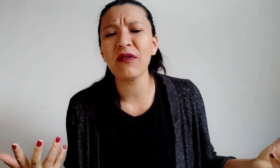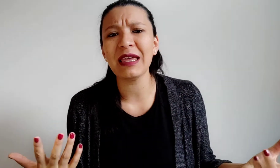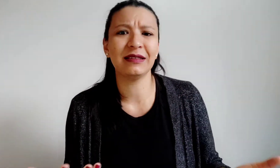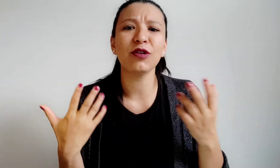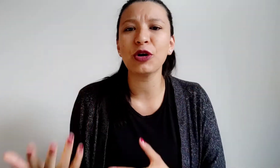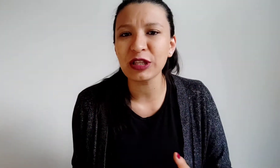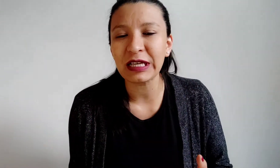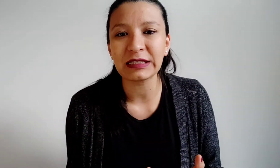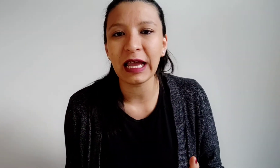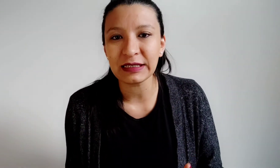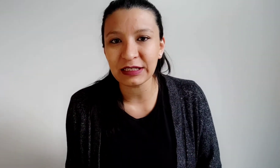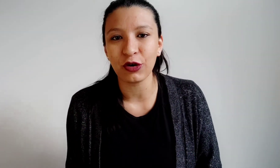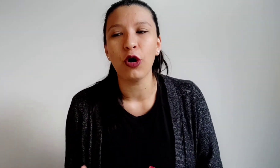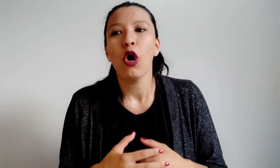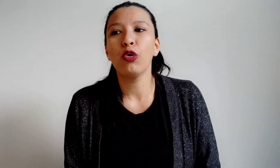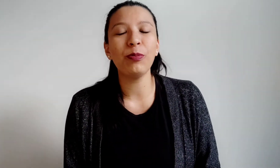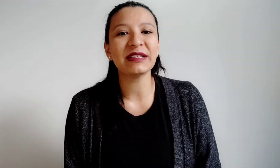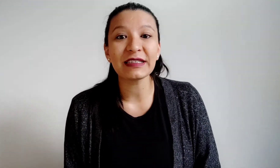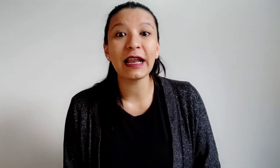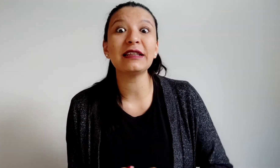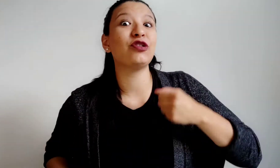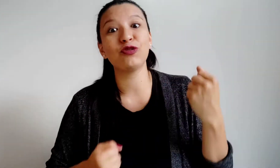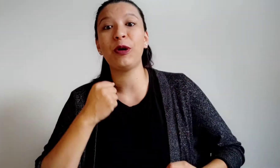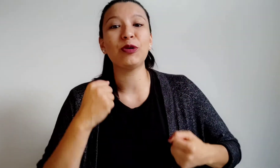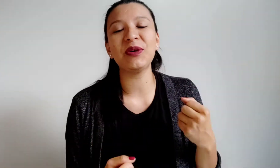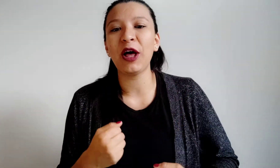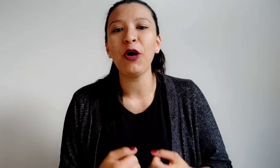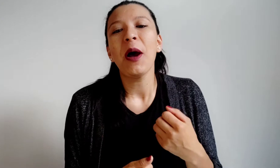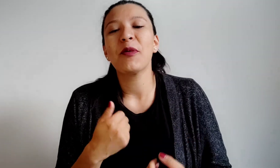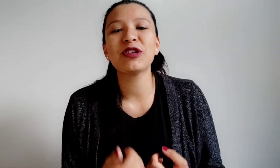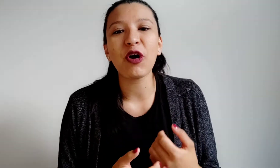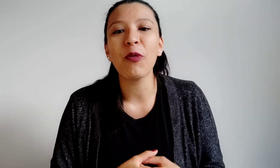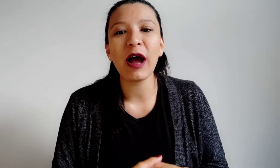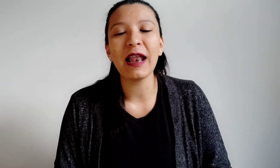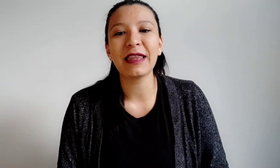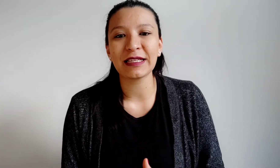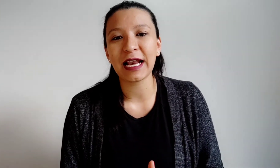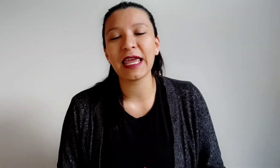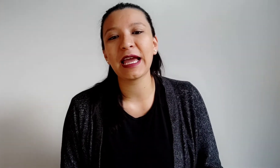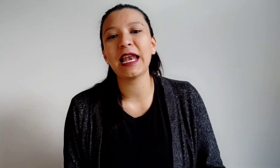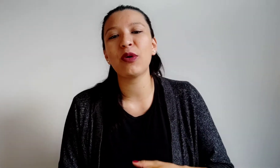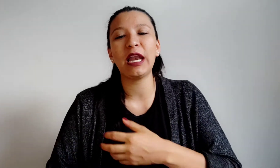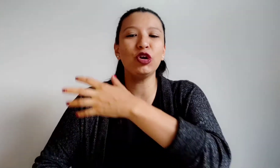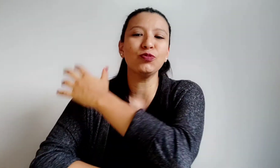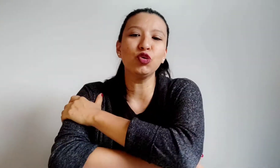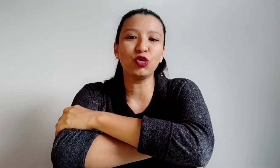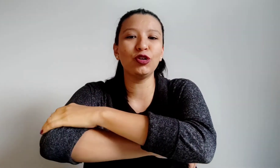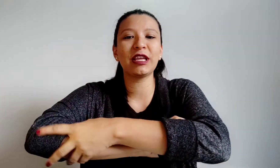vida, así como cuando se hace ejercicio. Uno empieza a hacer ejercicio súper motivado, pero ya como al tercer día que le duelen los músculos, que